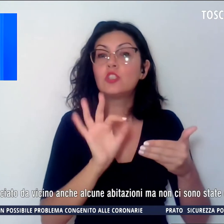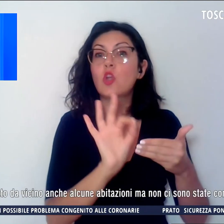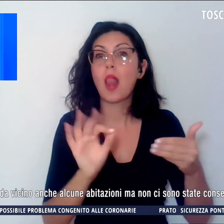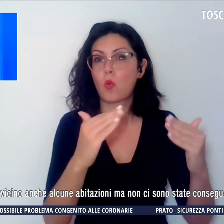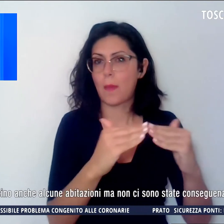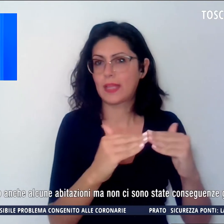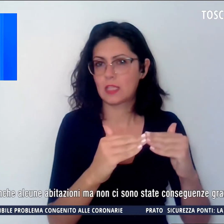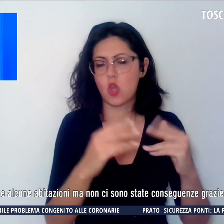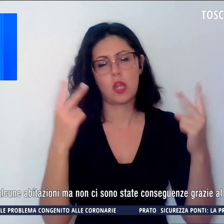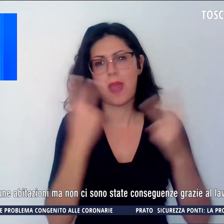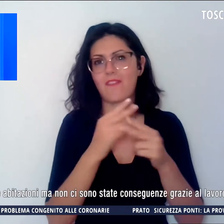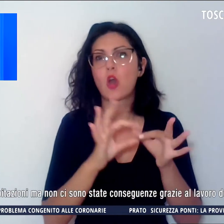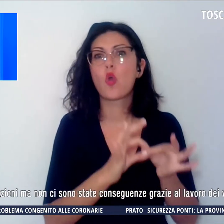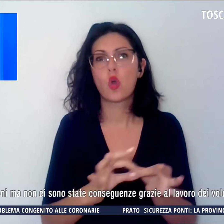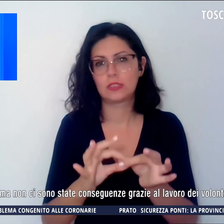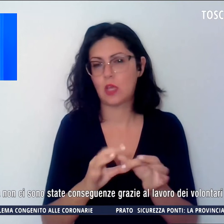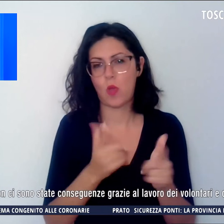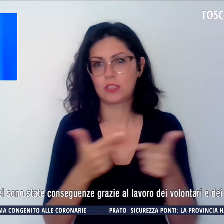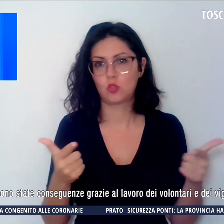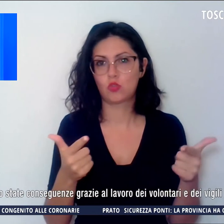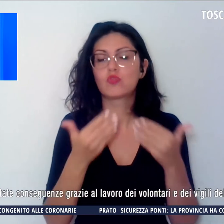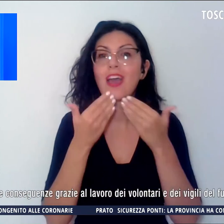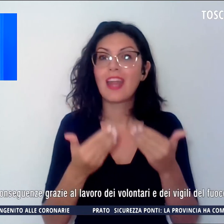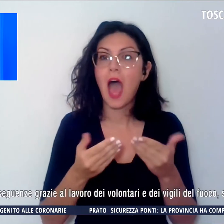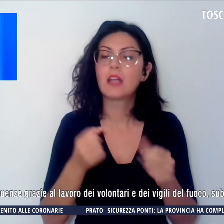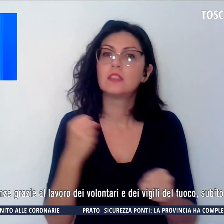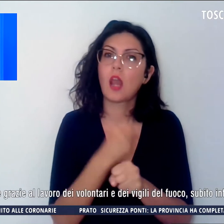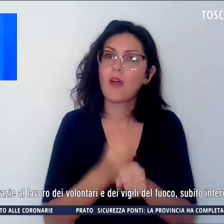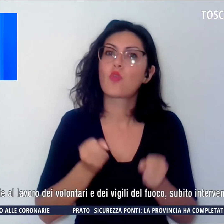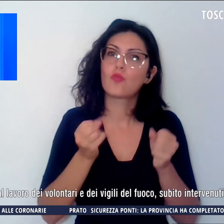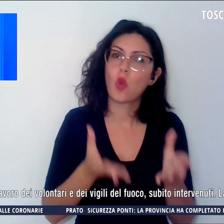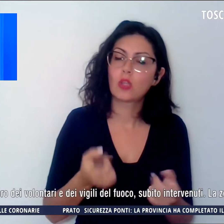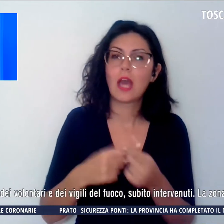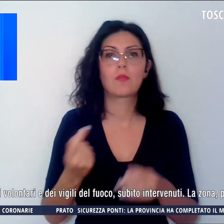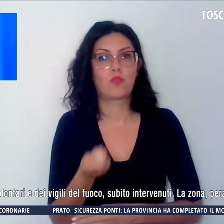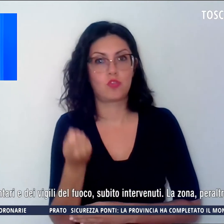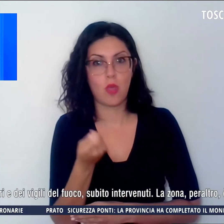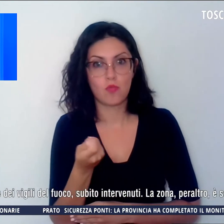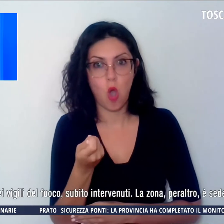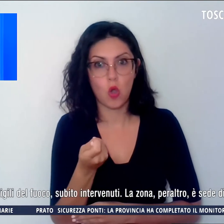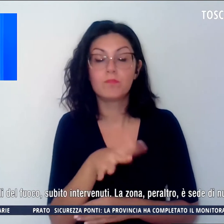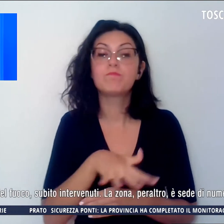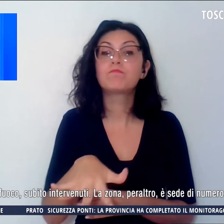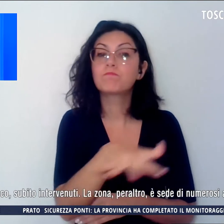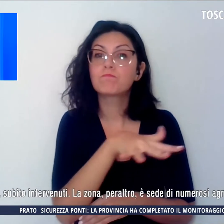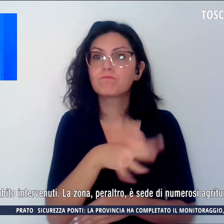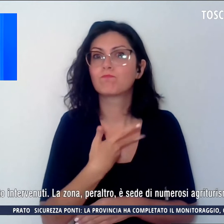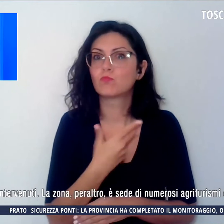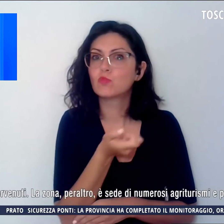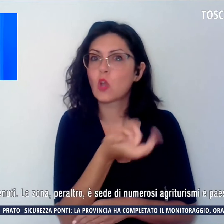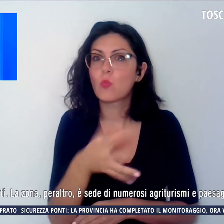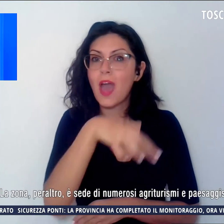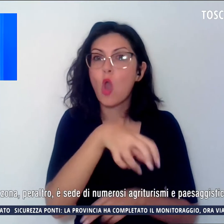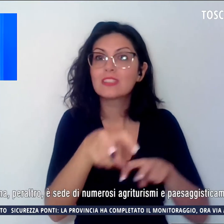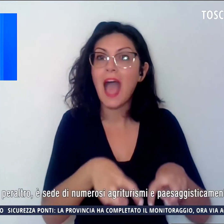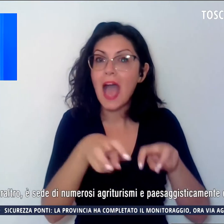conseguenze grazie al lavoro dei volontari e dei vigili del fuoco. La zona peraltro è sede di numerosi agriturismi e soprattutto